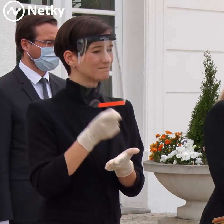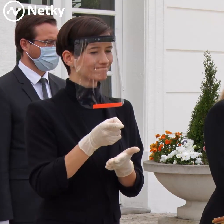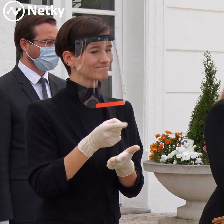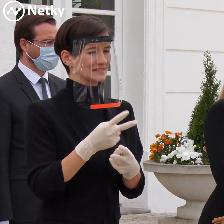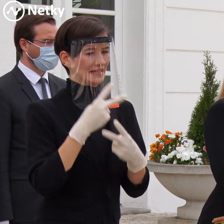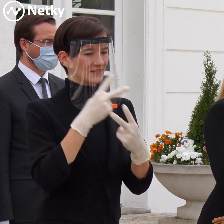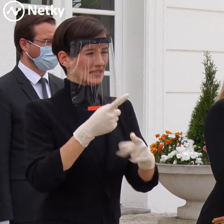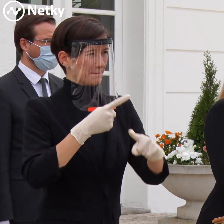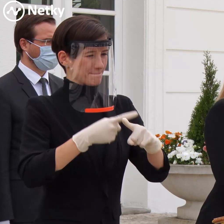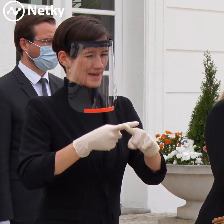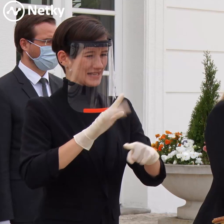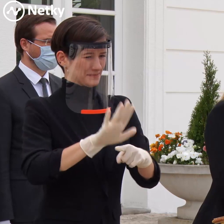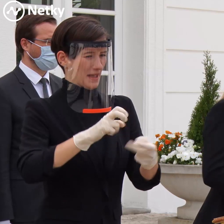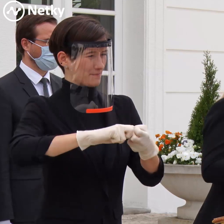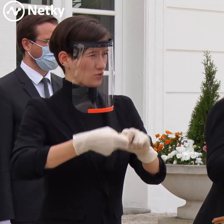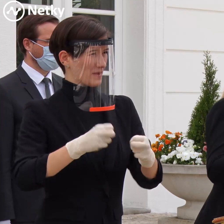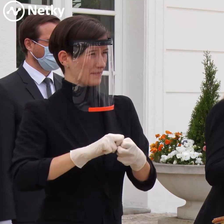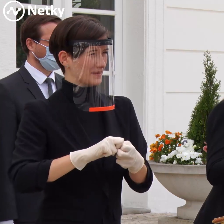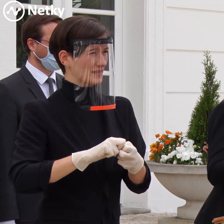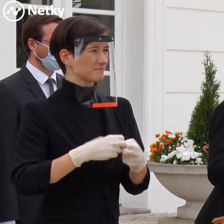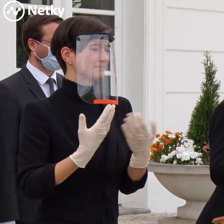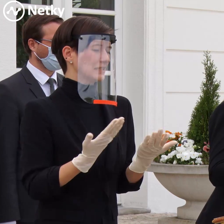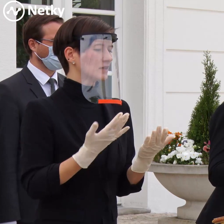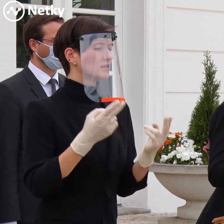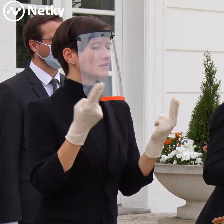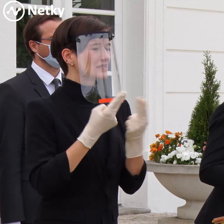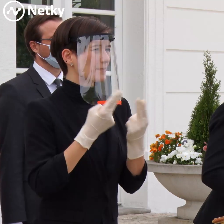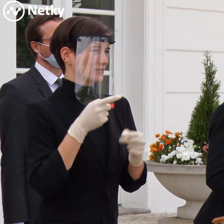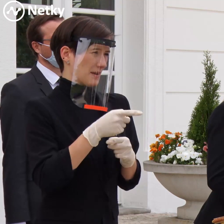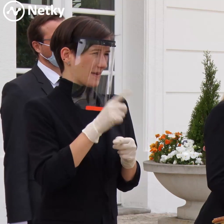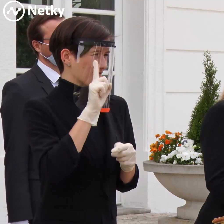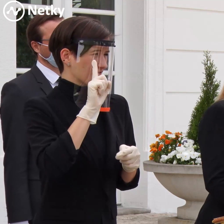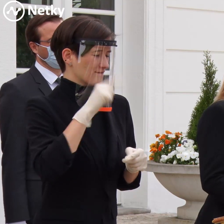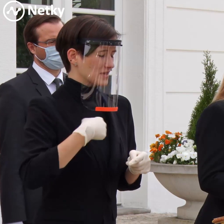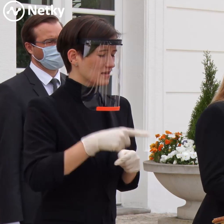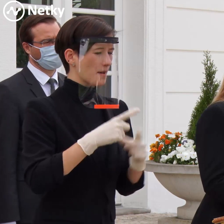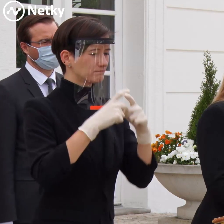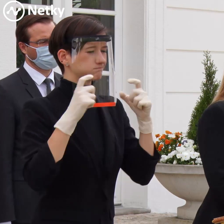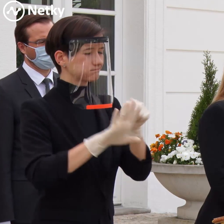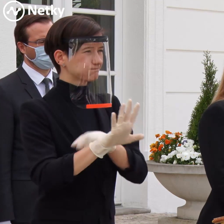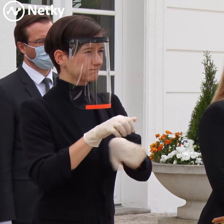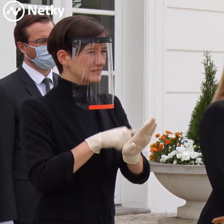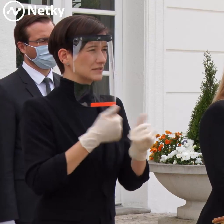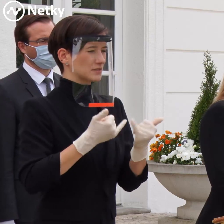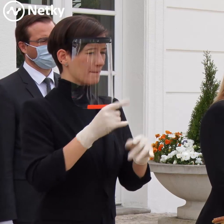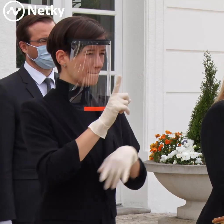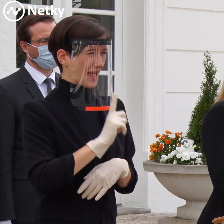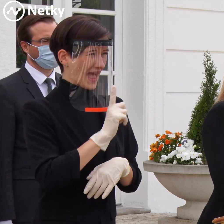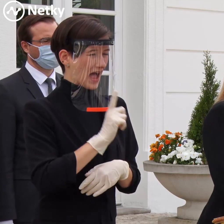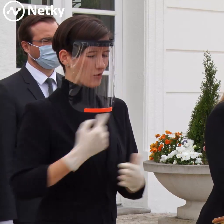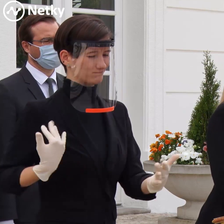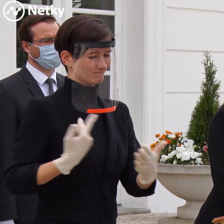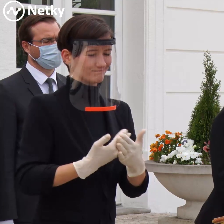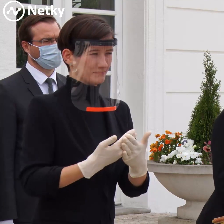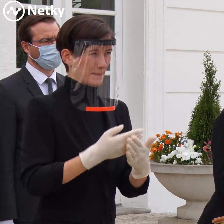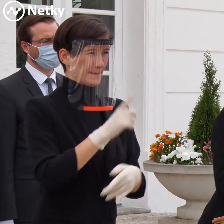nedostatky, je možno jednak objektívna situácia, že tých ochranných prostriedkov sme nemali dostatok. A podruhé je to fakt, že tie